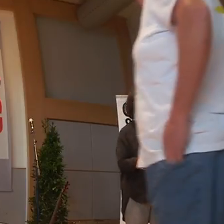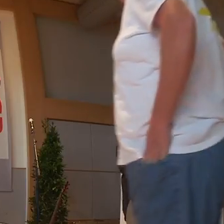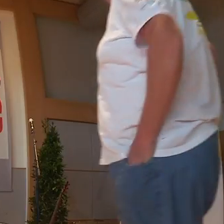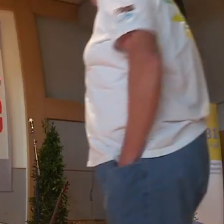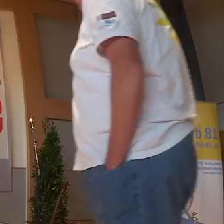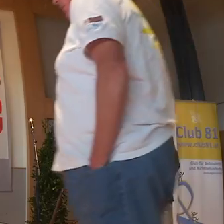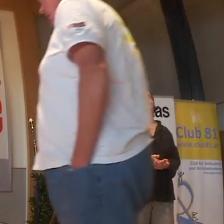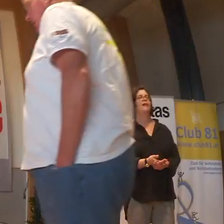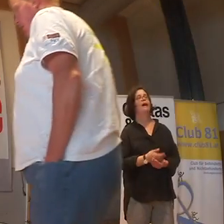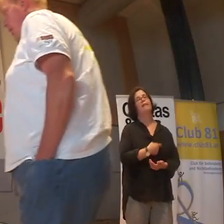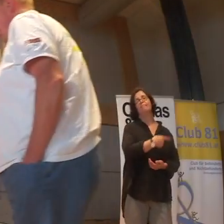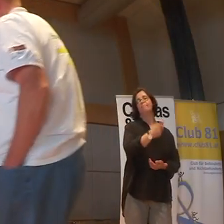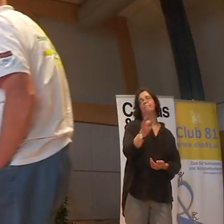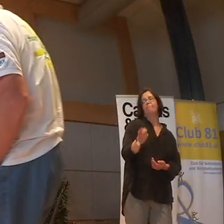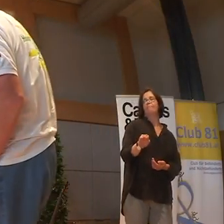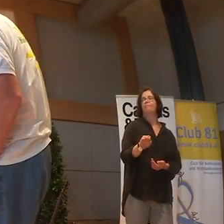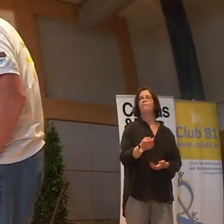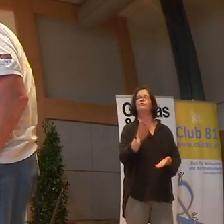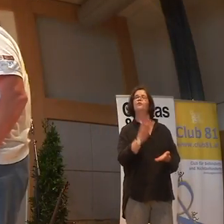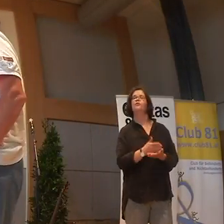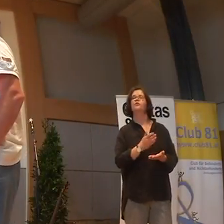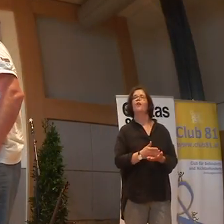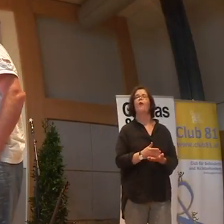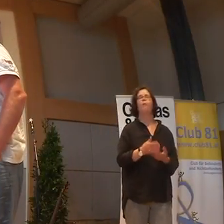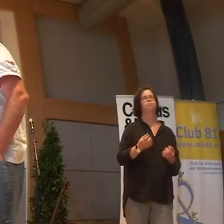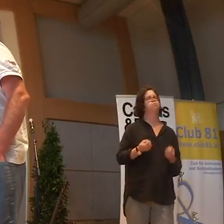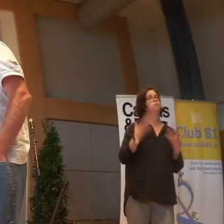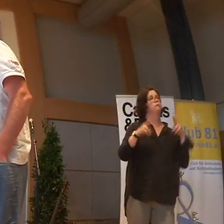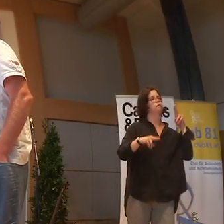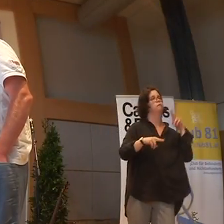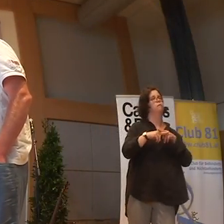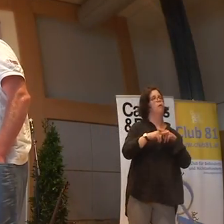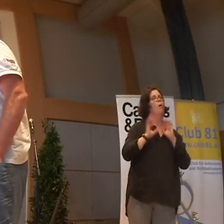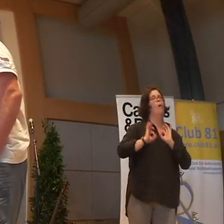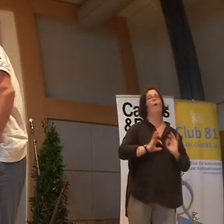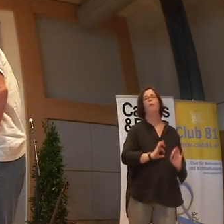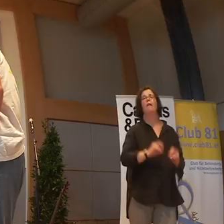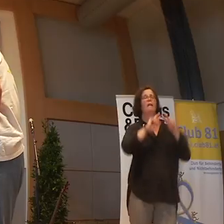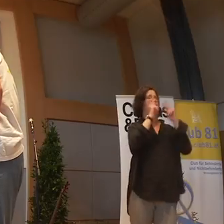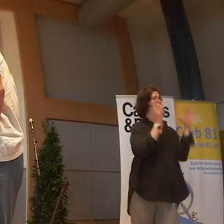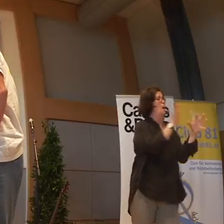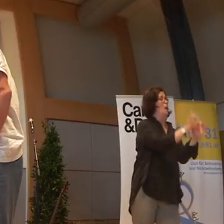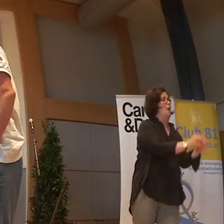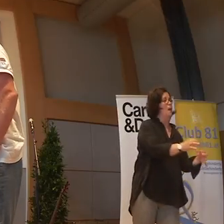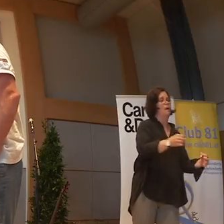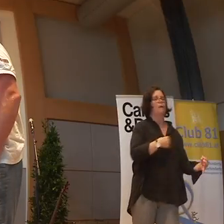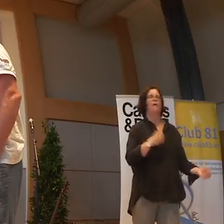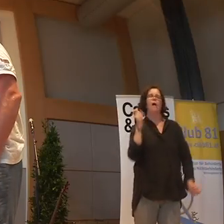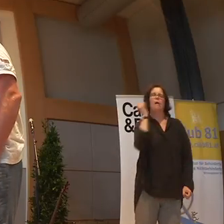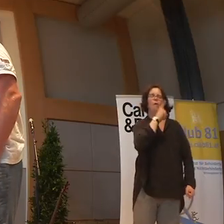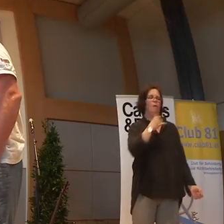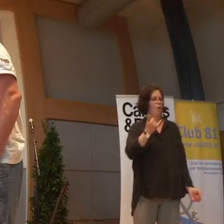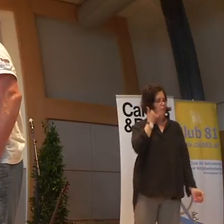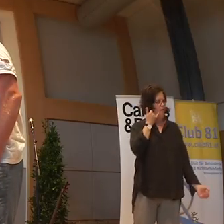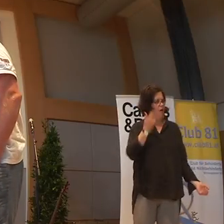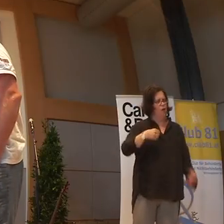da haben wir doch alle Testosteron-Tour gehabt, die Welt war zu klein, und wir waren die coolsten Jängste